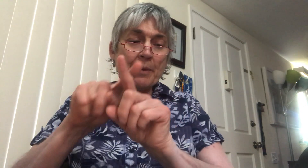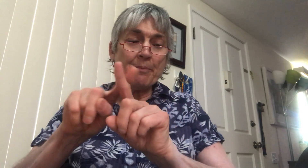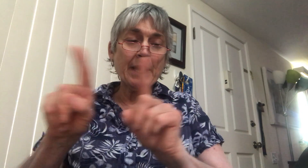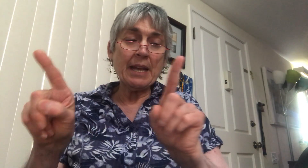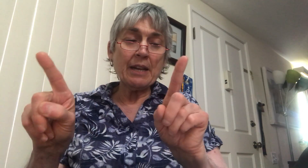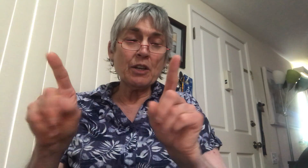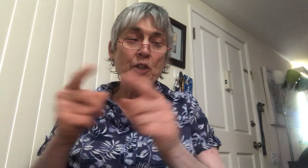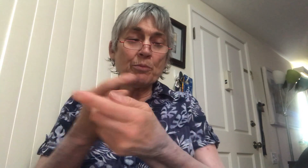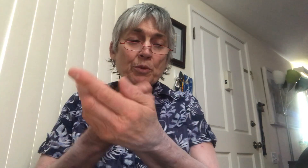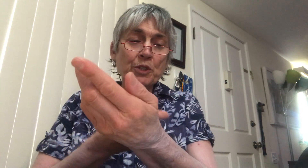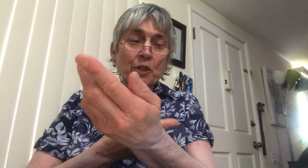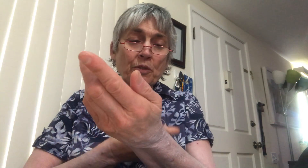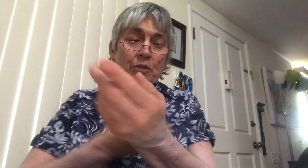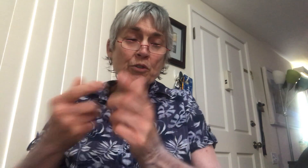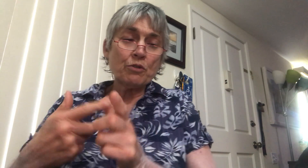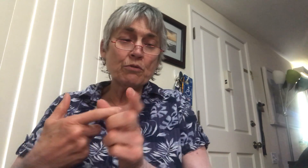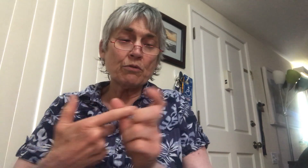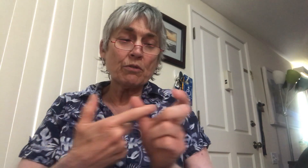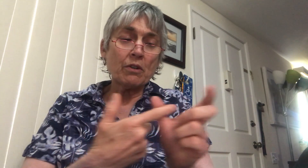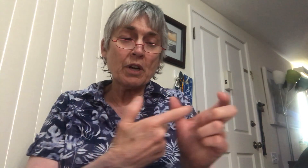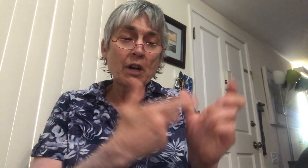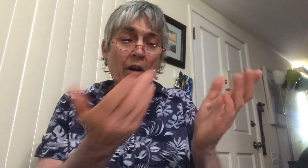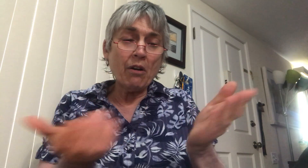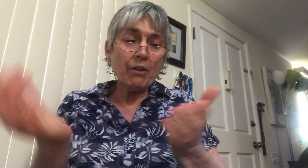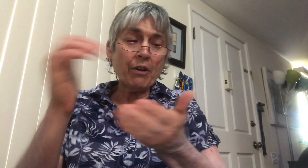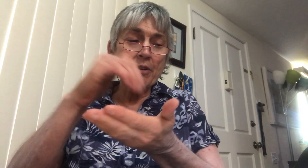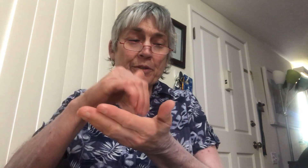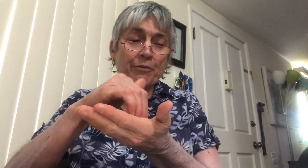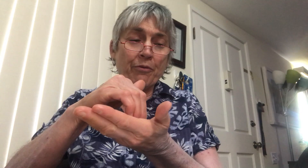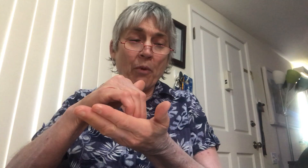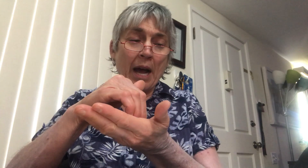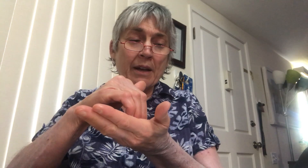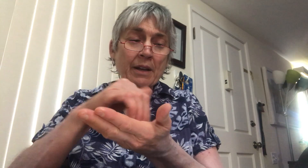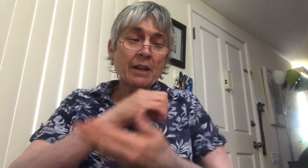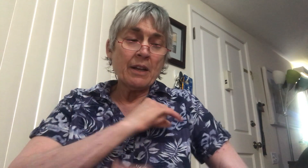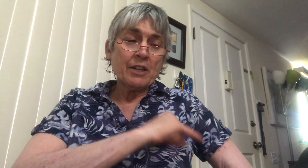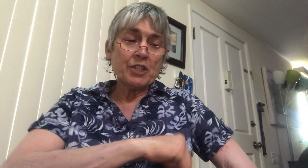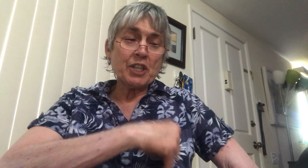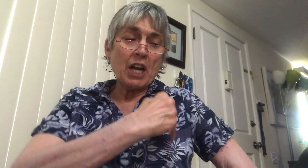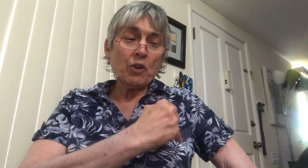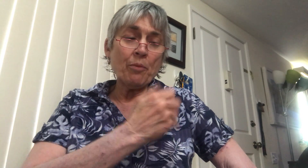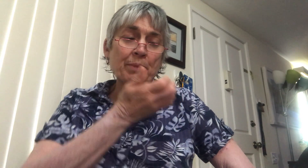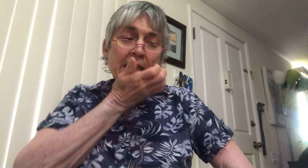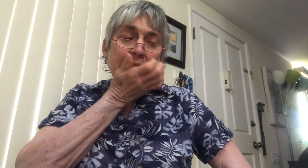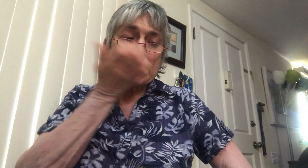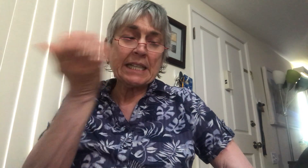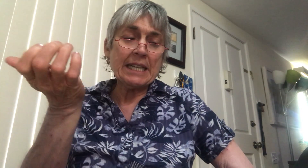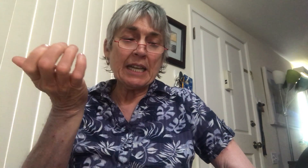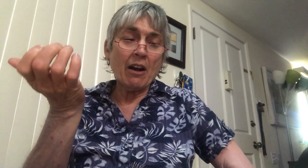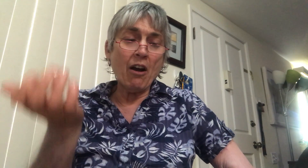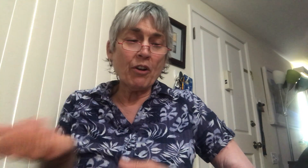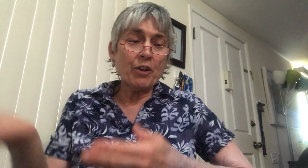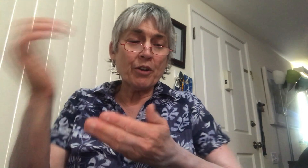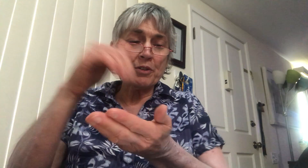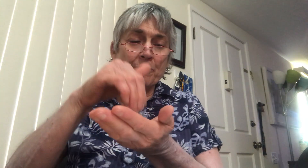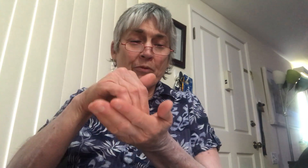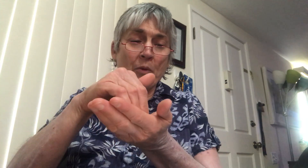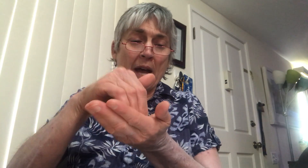mais le mouton court encore une fois. Jacob crie encore une fois